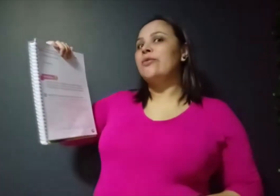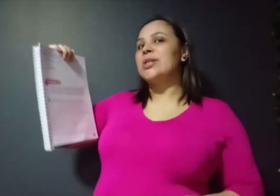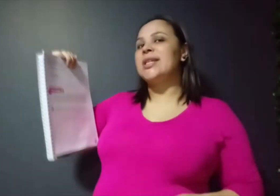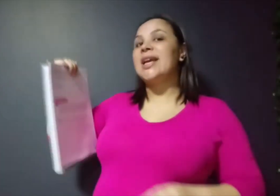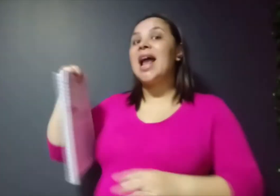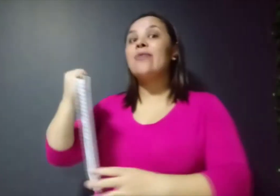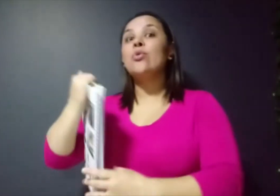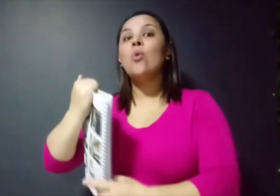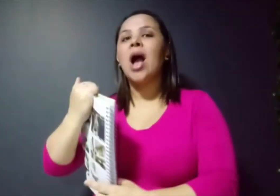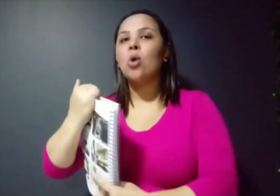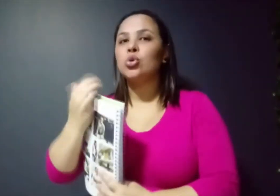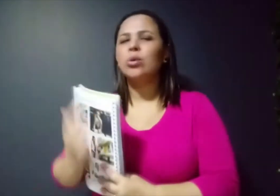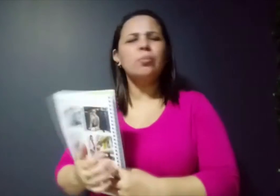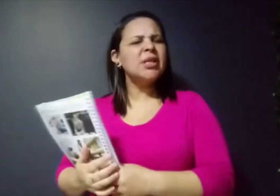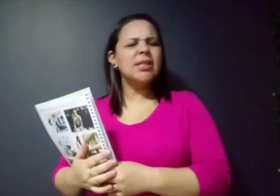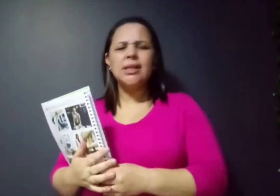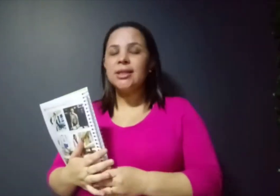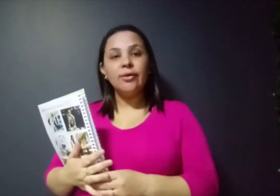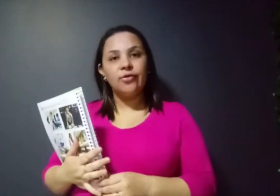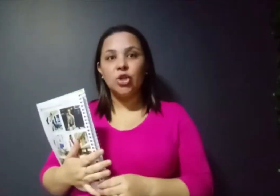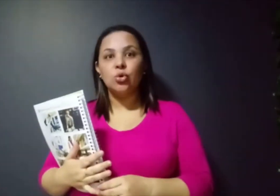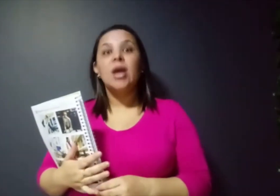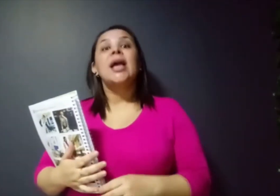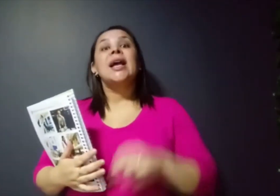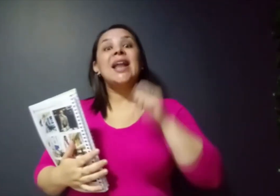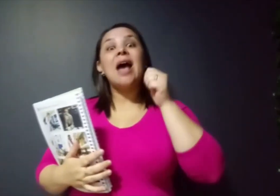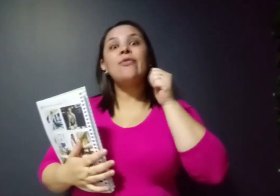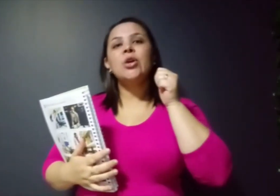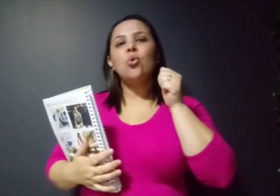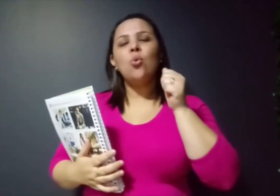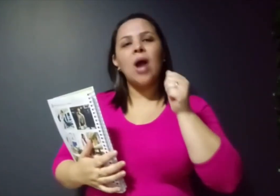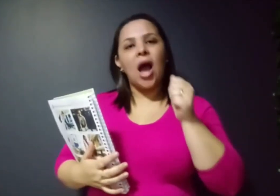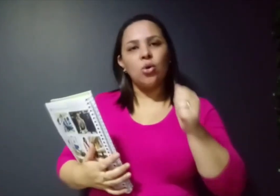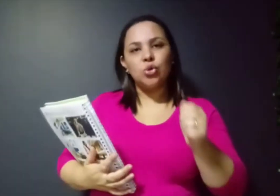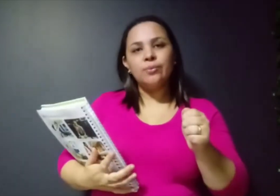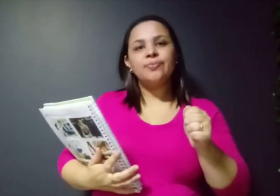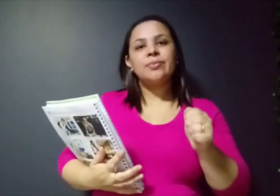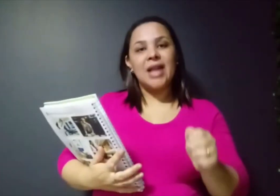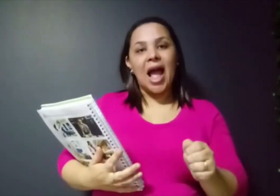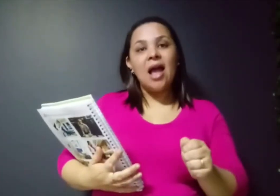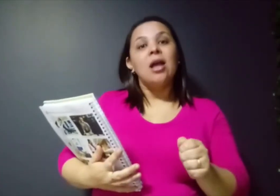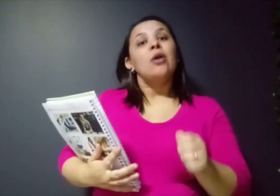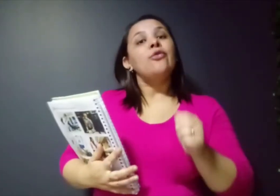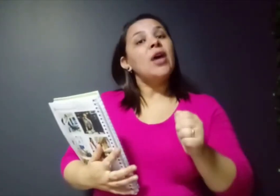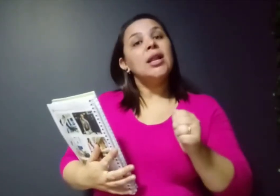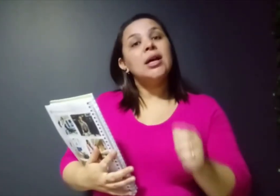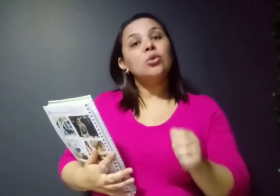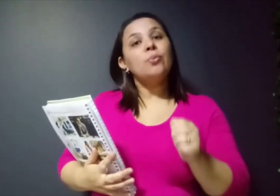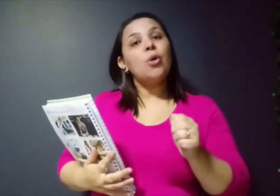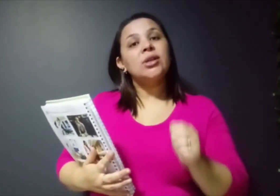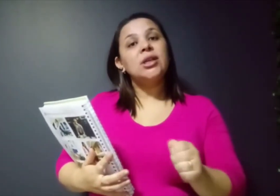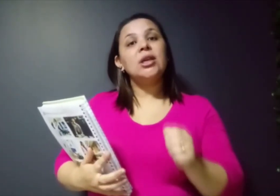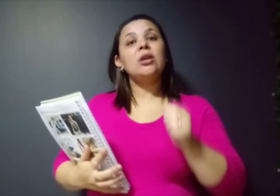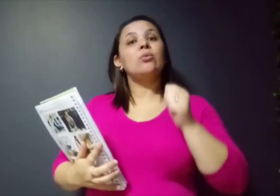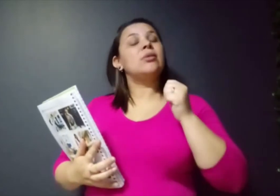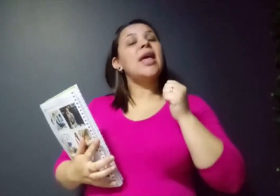você grave um áudio. Não precisa ser vídeo. Grave um áudio, tá? Falando um pouquinho, né?